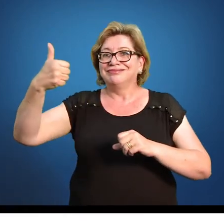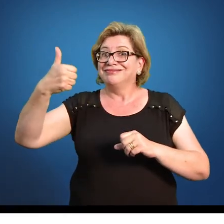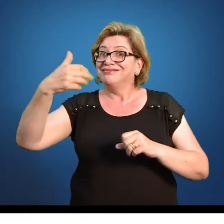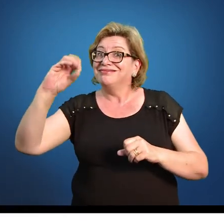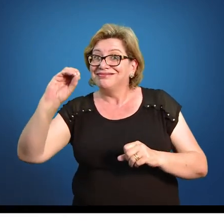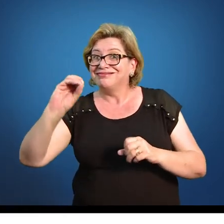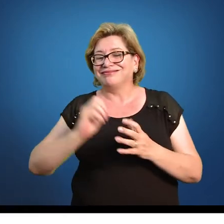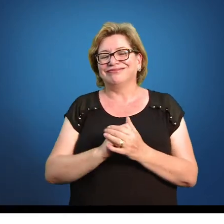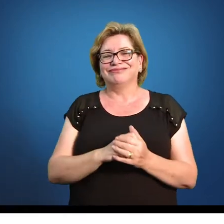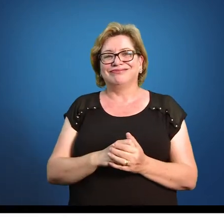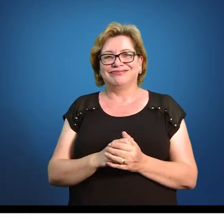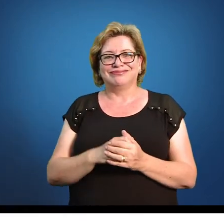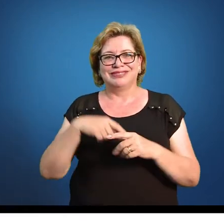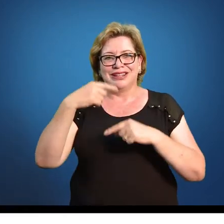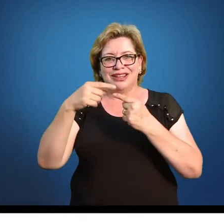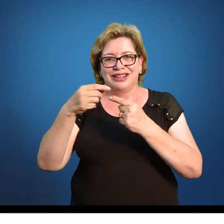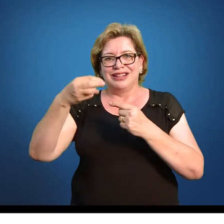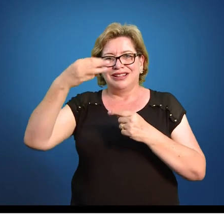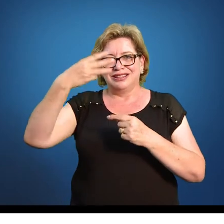10.